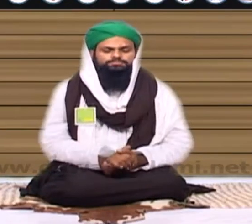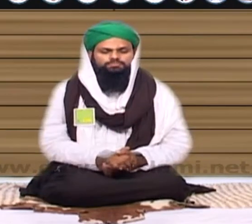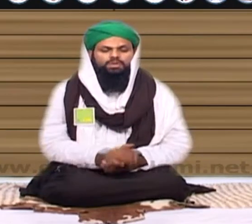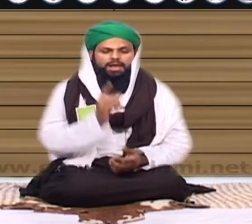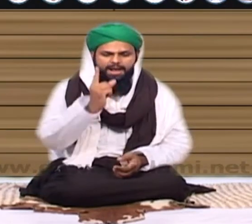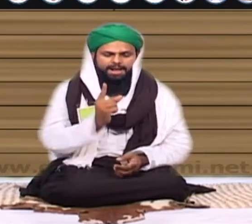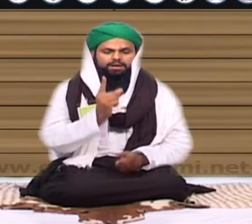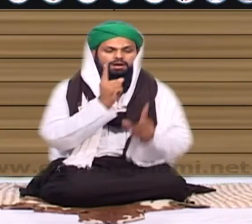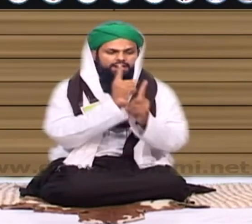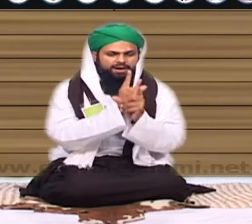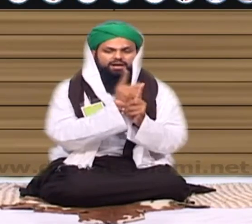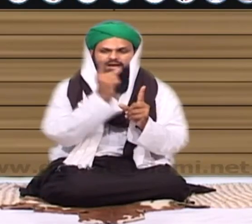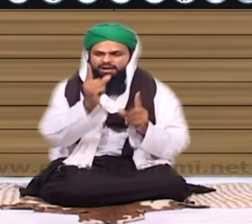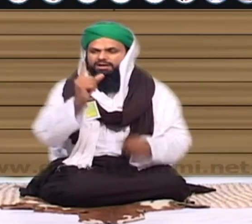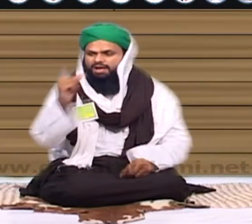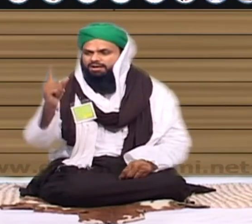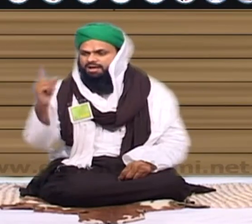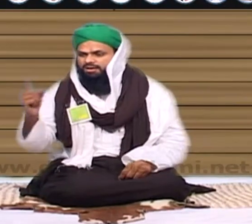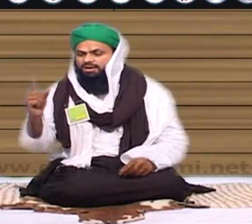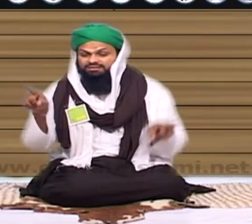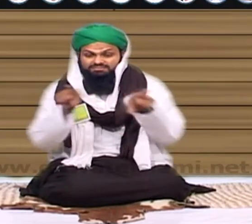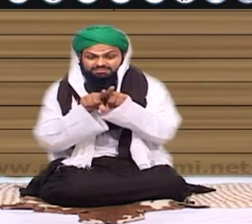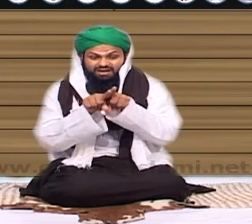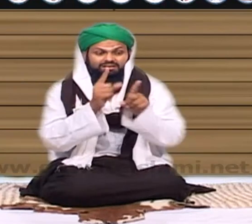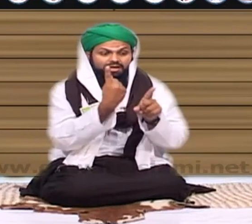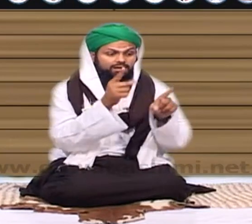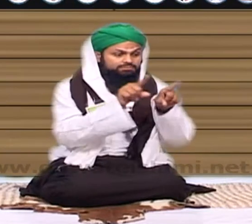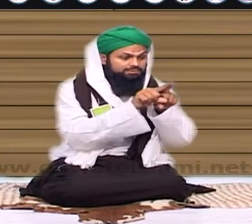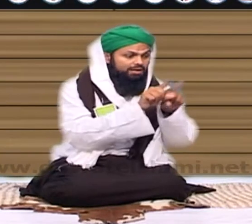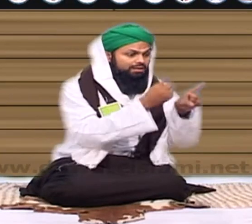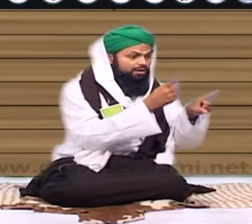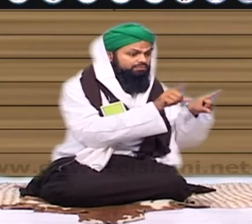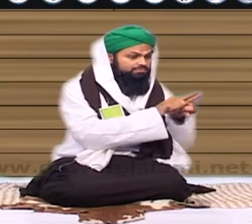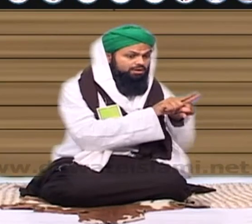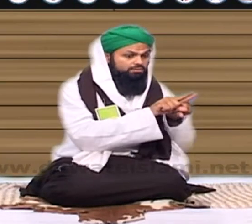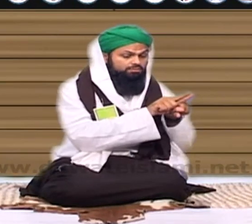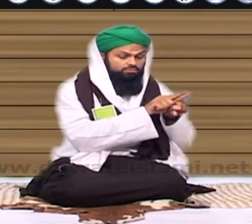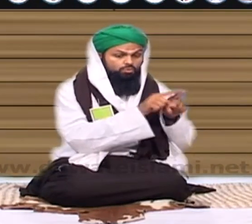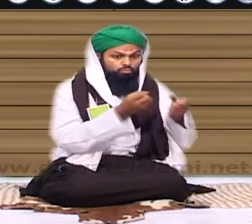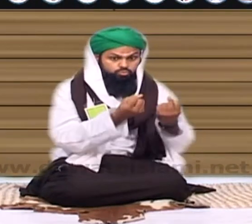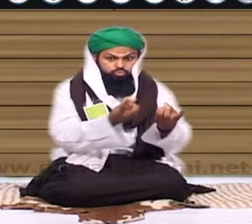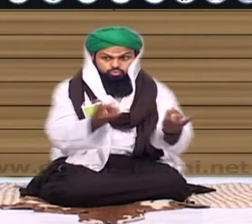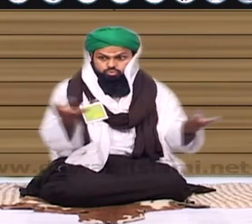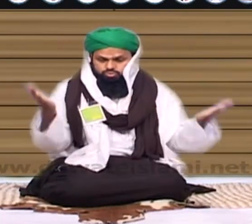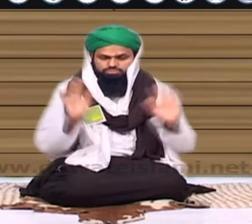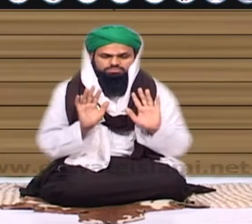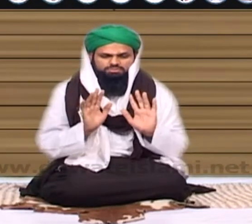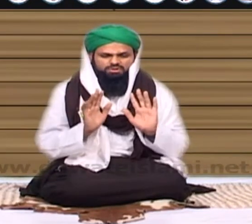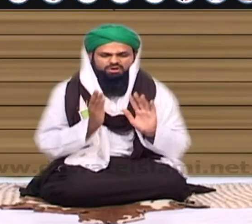ایک ایک اسلامی بھائی کو یہاں لے کر آئے اجتماع ہر بھائی صرف ایک ایک اولائی لیکن آپ لوگ